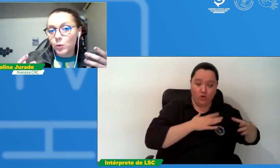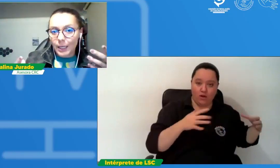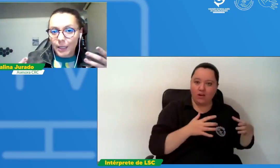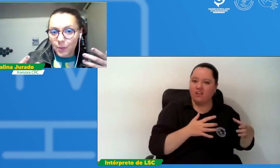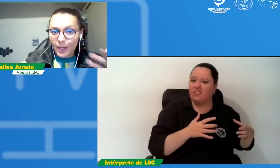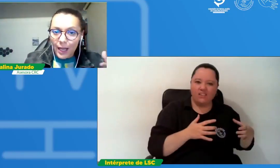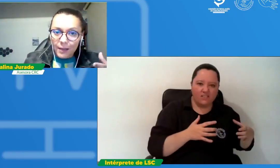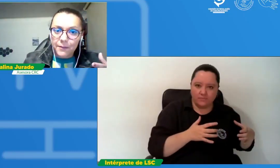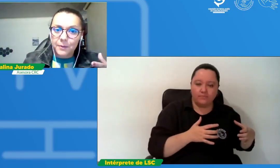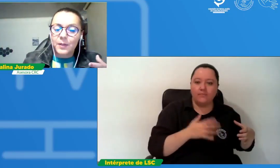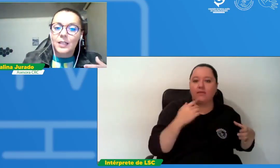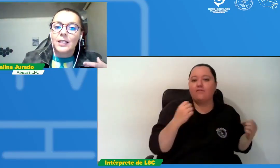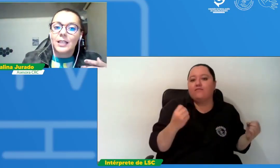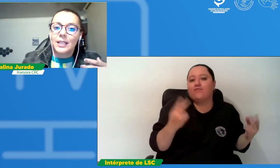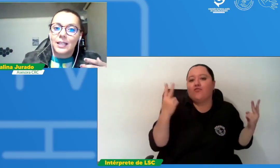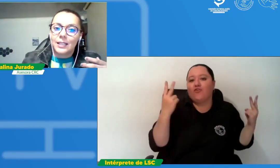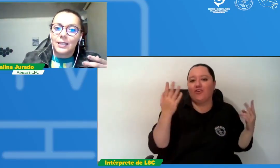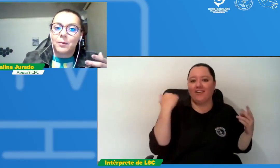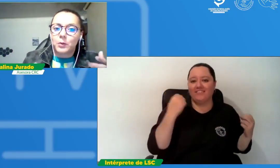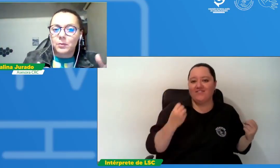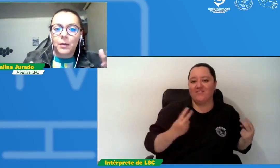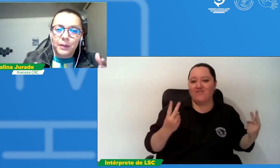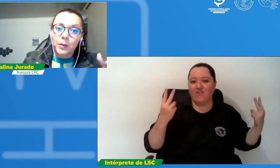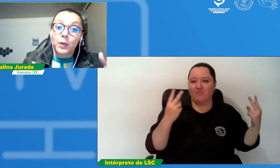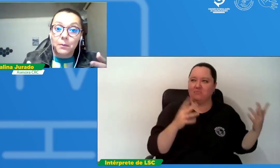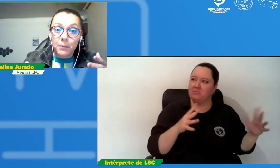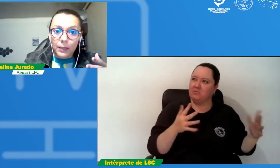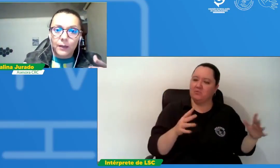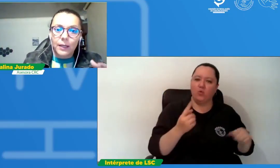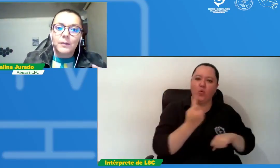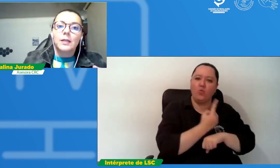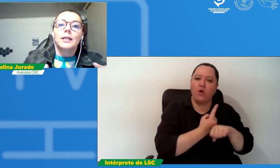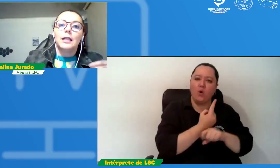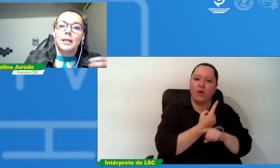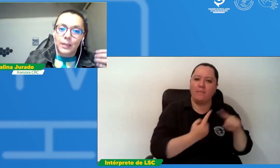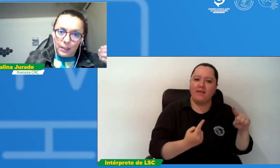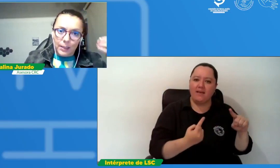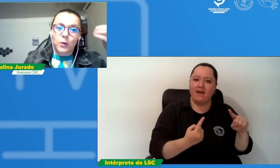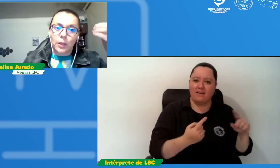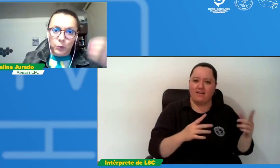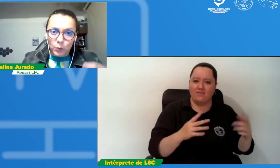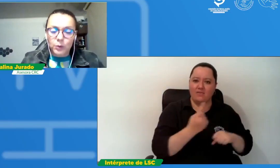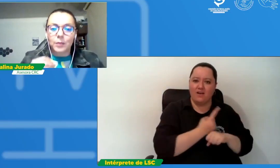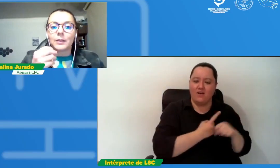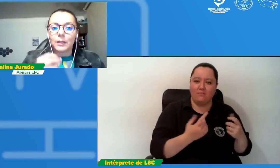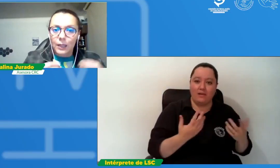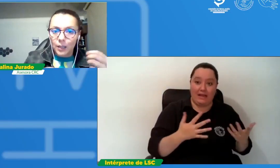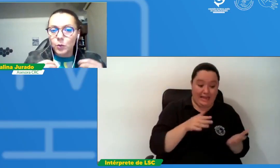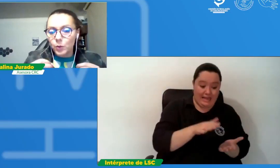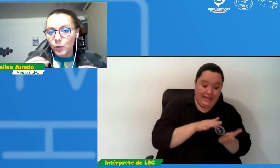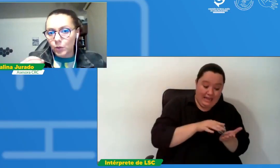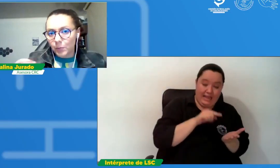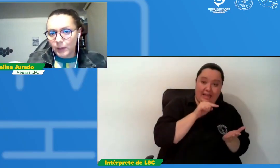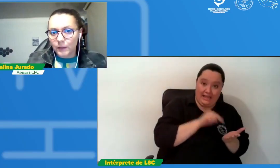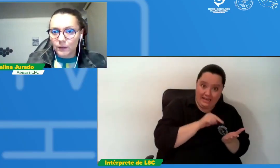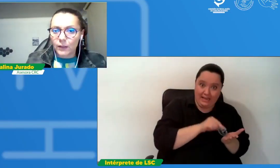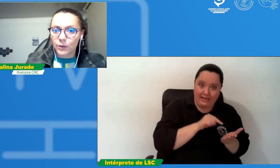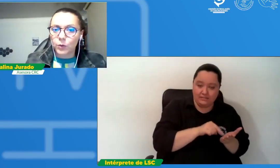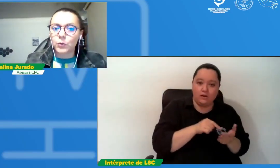en un live de aproximadamente hora y media recogemos justamente cada uno de los componentes del estudio